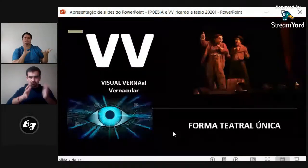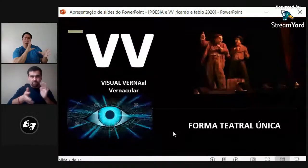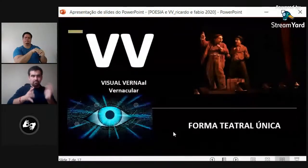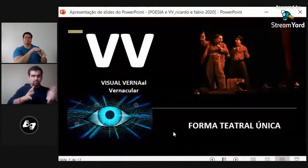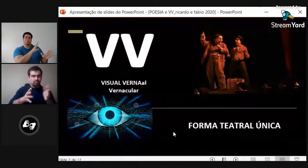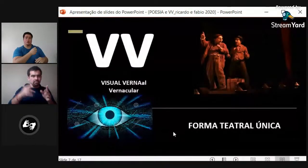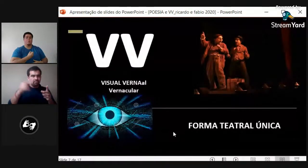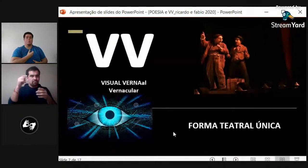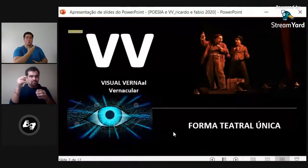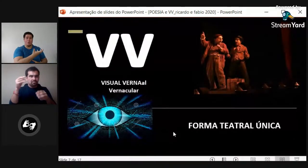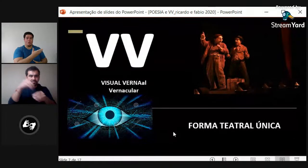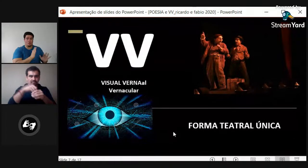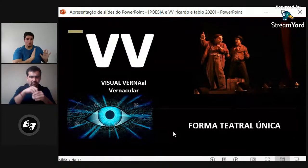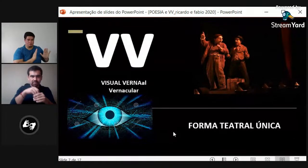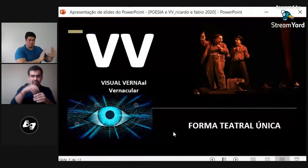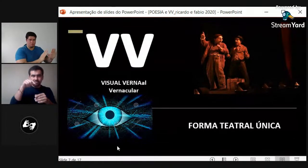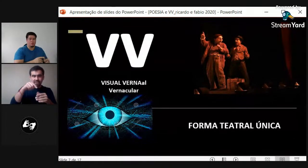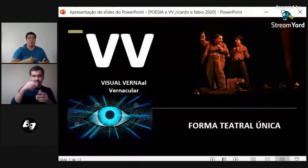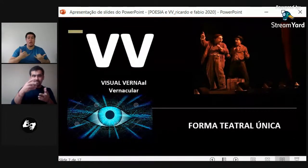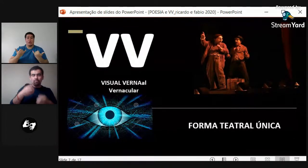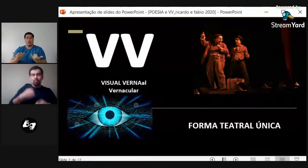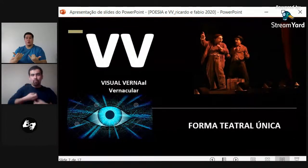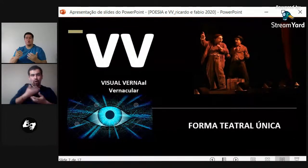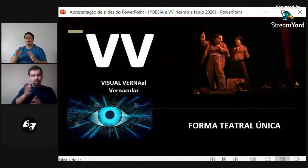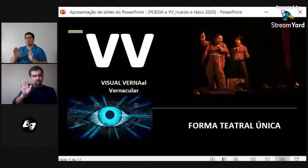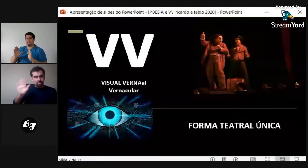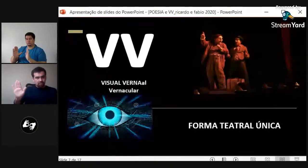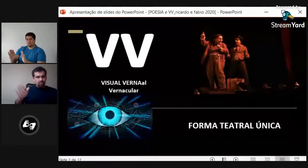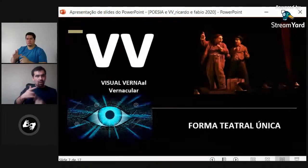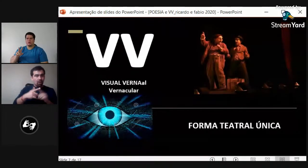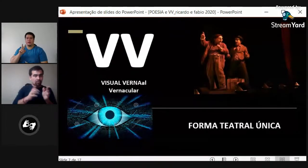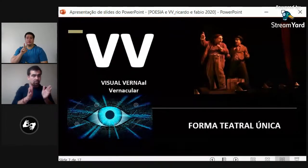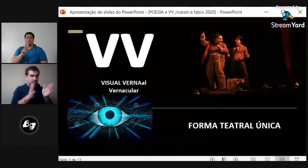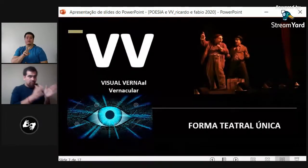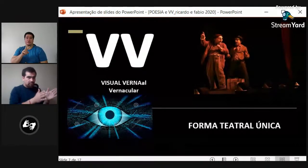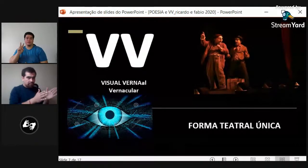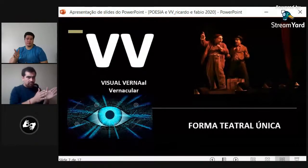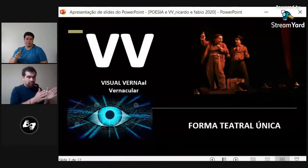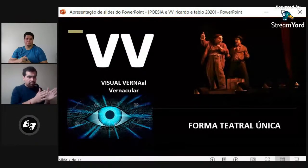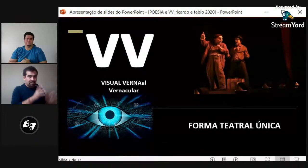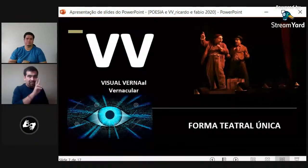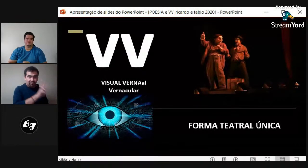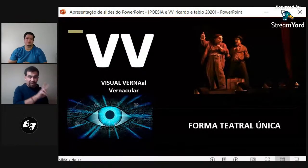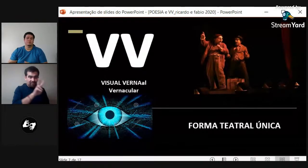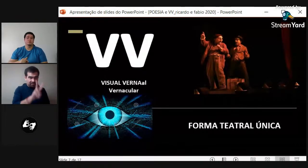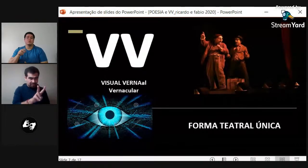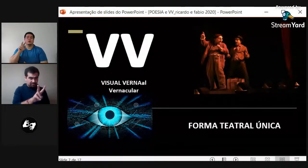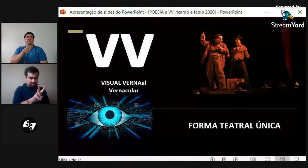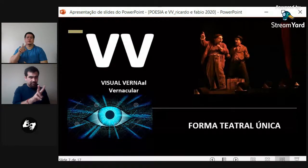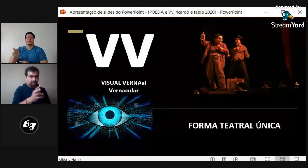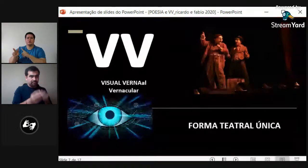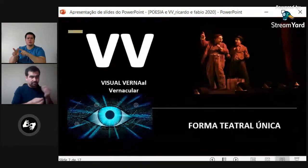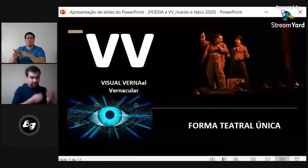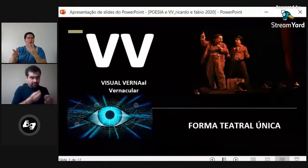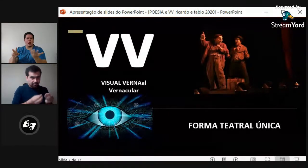corporal y la lengua de señas. Que eso es parte de la poesía. Pero por otro lado,